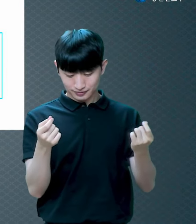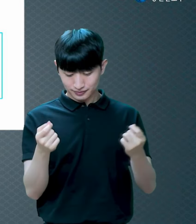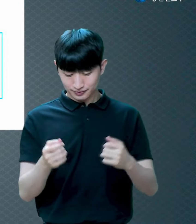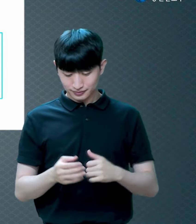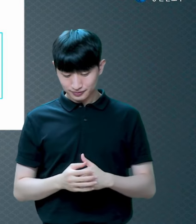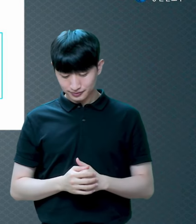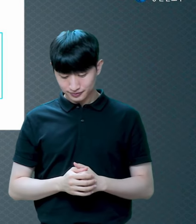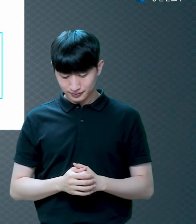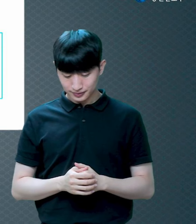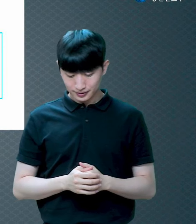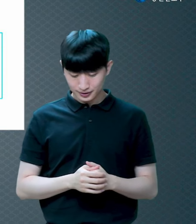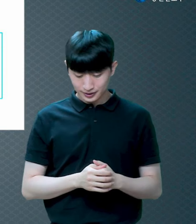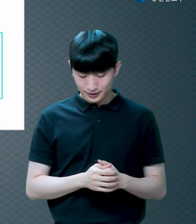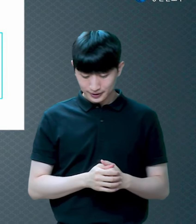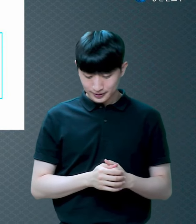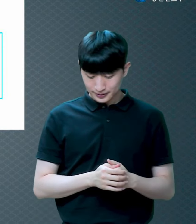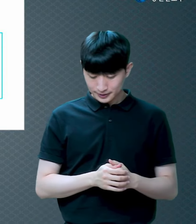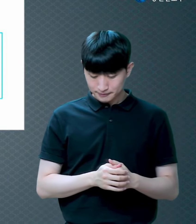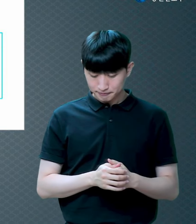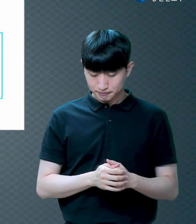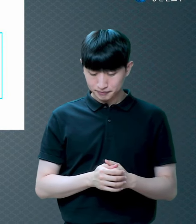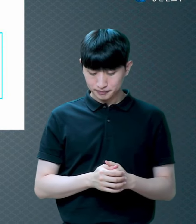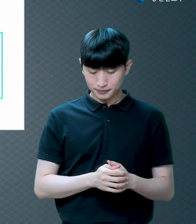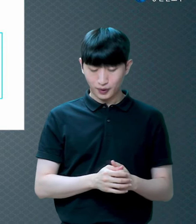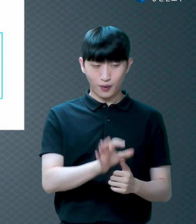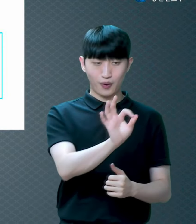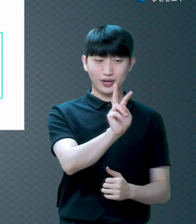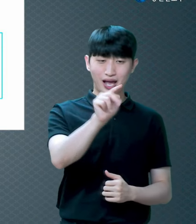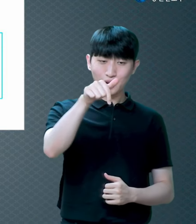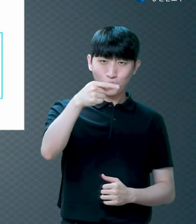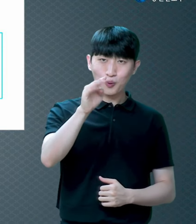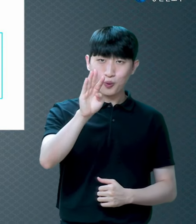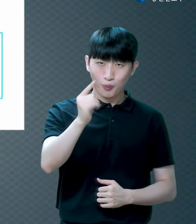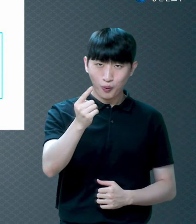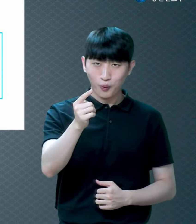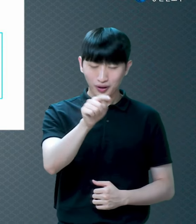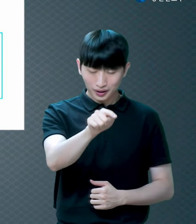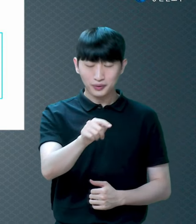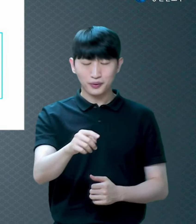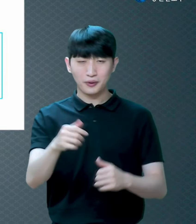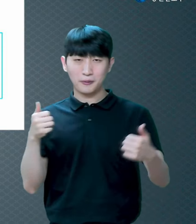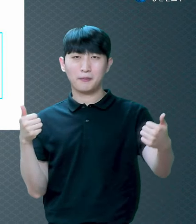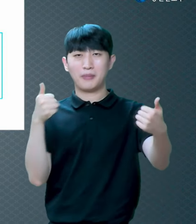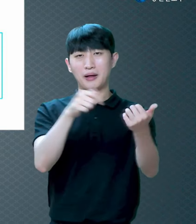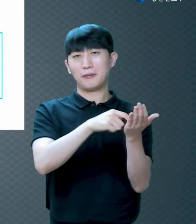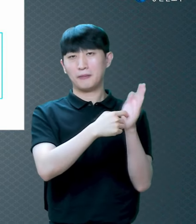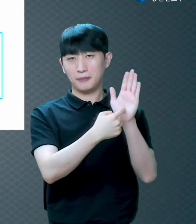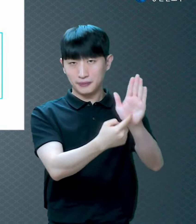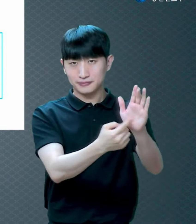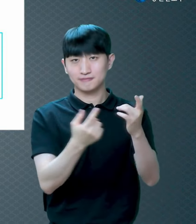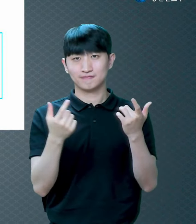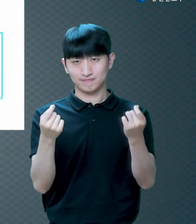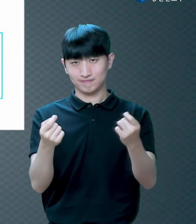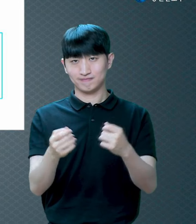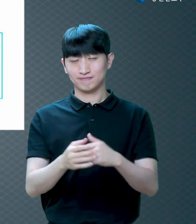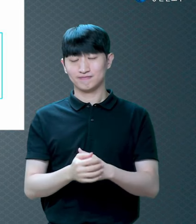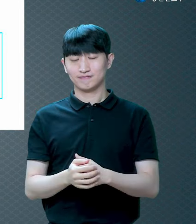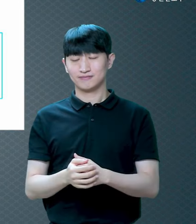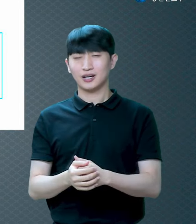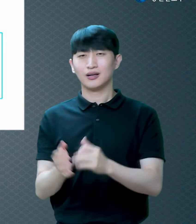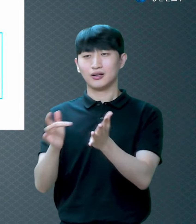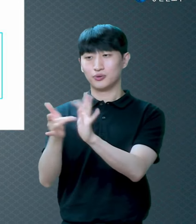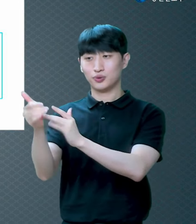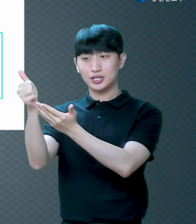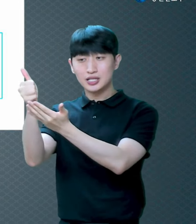내게도 보이셨느니라 뭐가 반복되고 있죠 예수님이 부활하시고